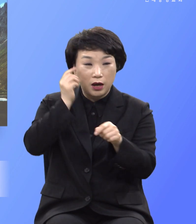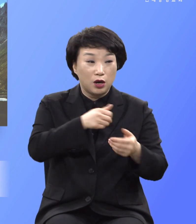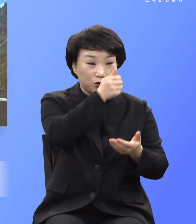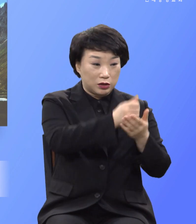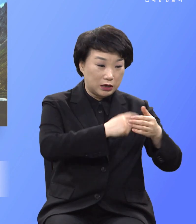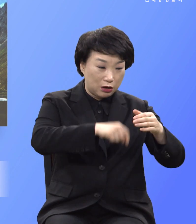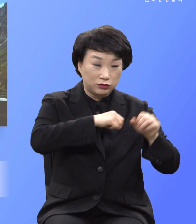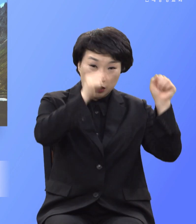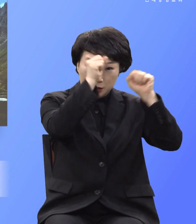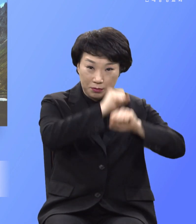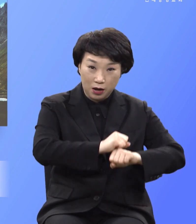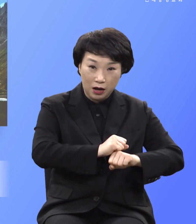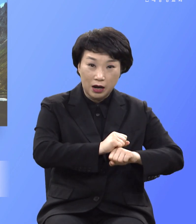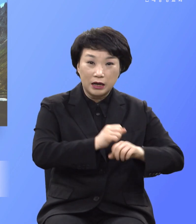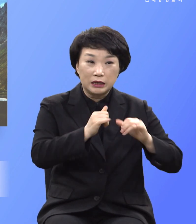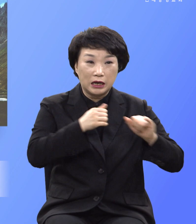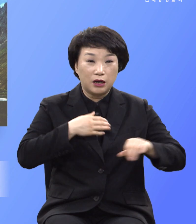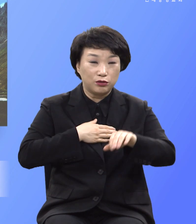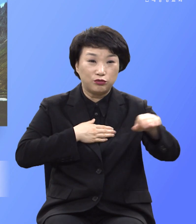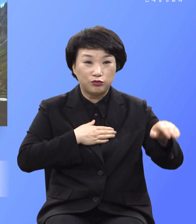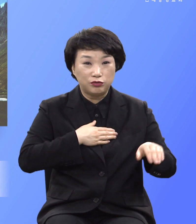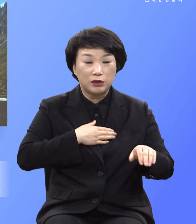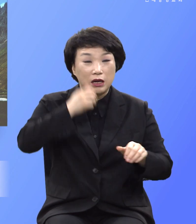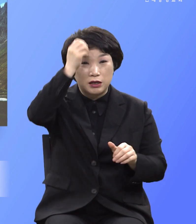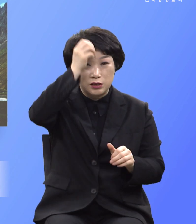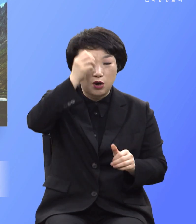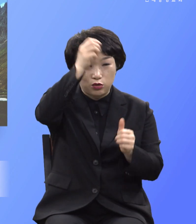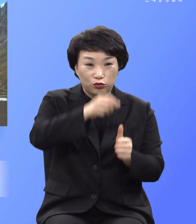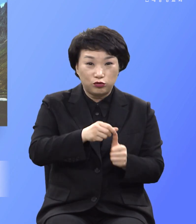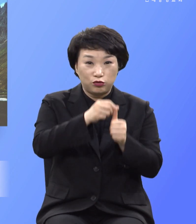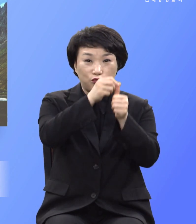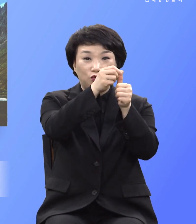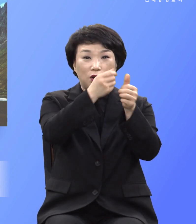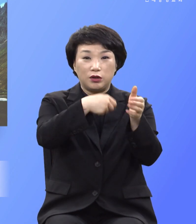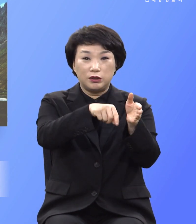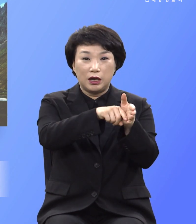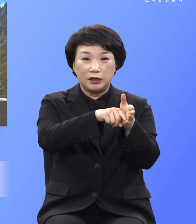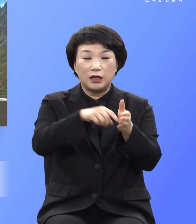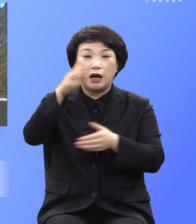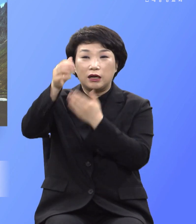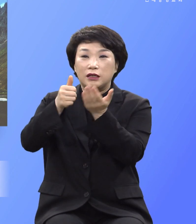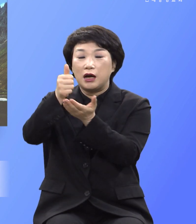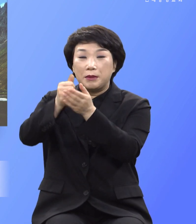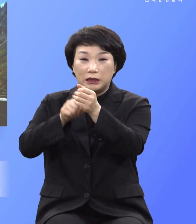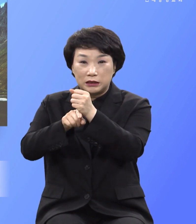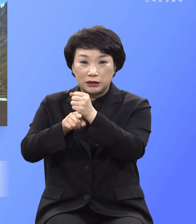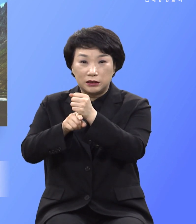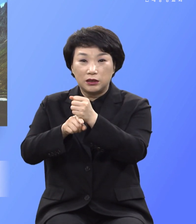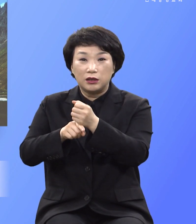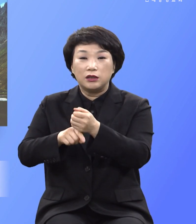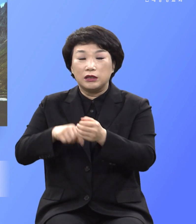멸망할 인간의 영혼을 구원하시려는 하나님의 뜻의 성취입니다